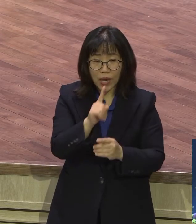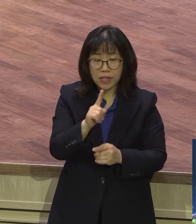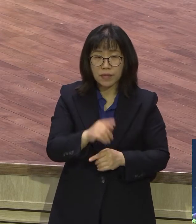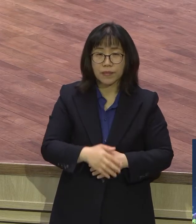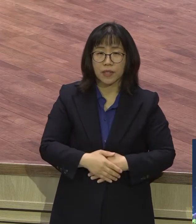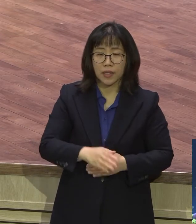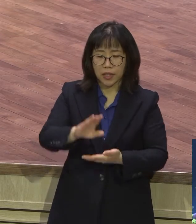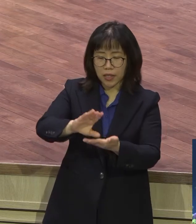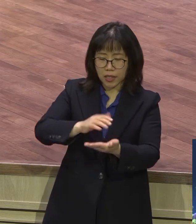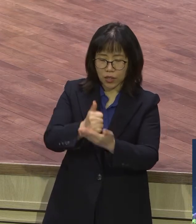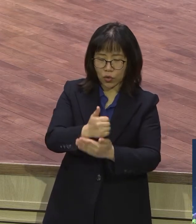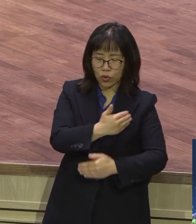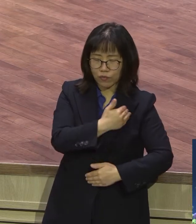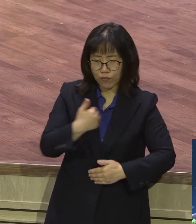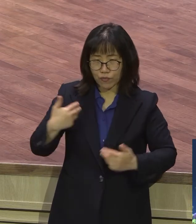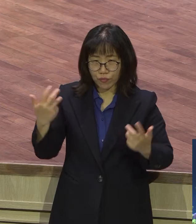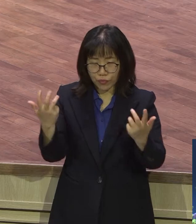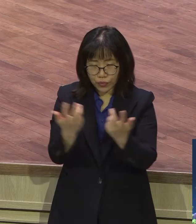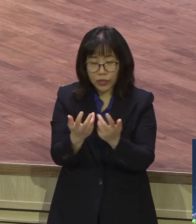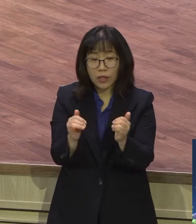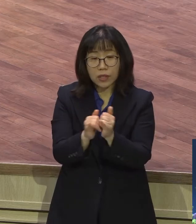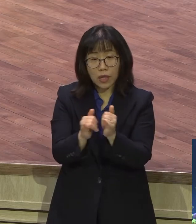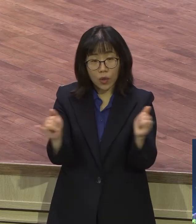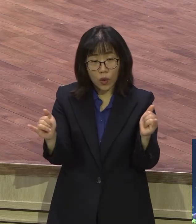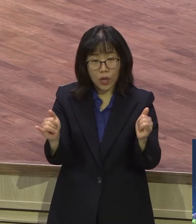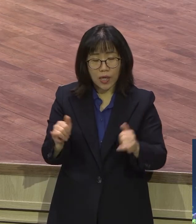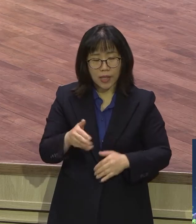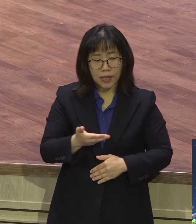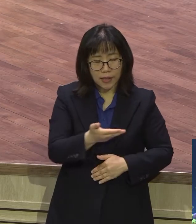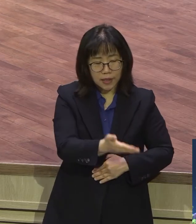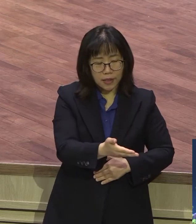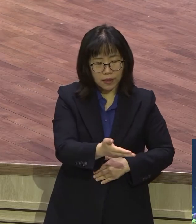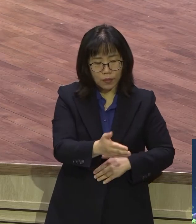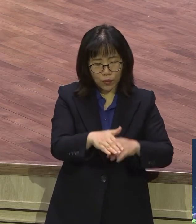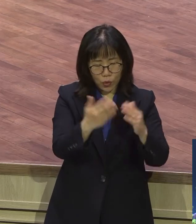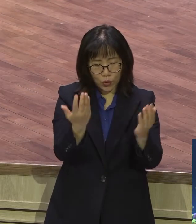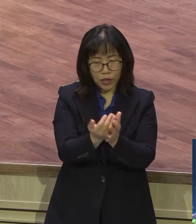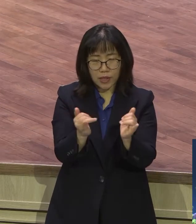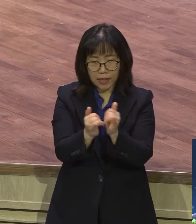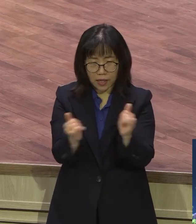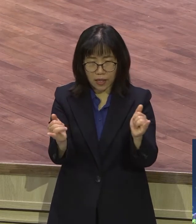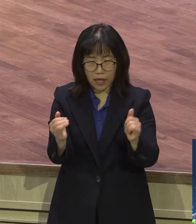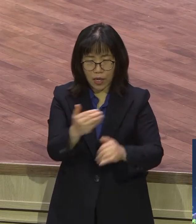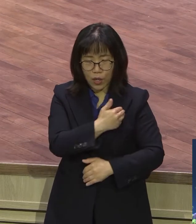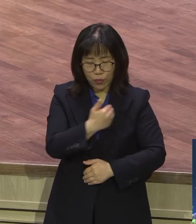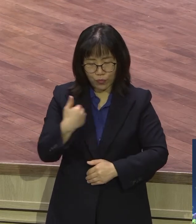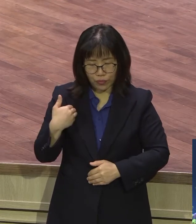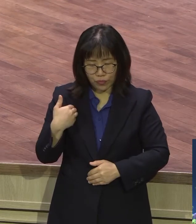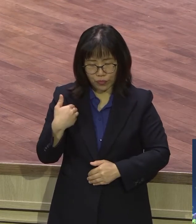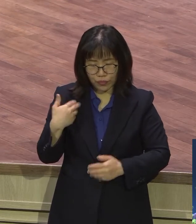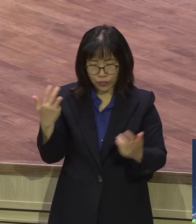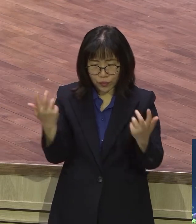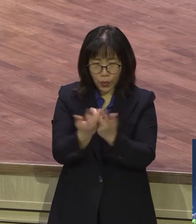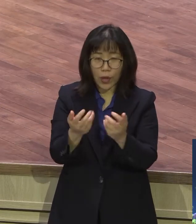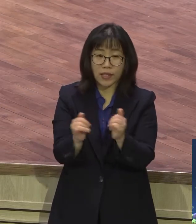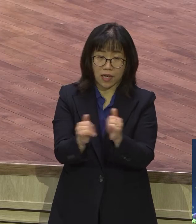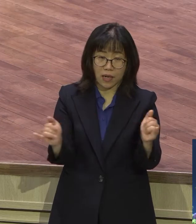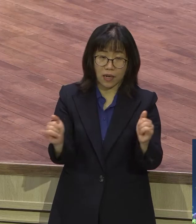부유하신 이로서 그를 부르는 모든 사람에게 부유하신 분이심을 강조하고 있어요 부유하시니 에베소 3장